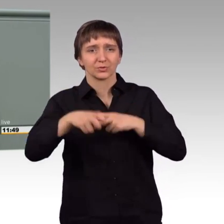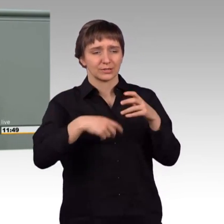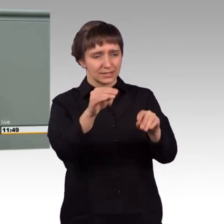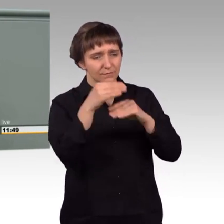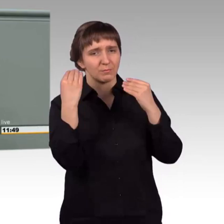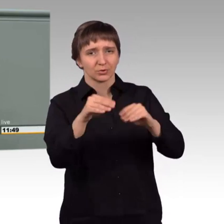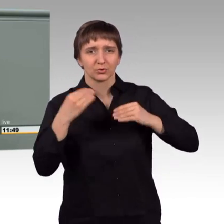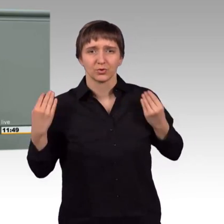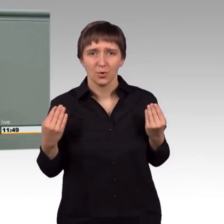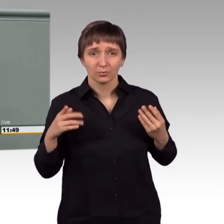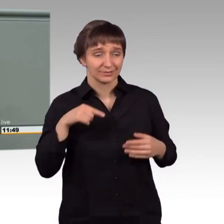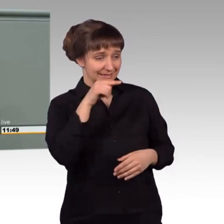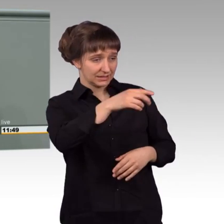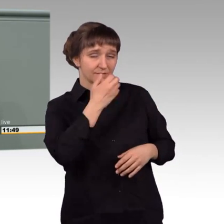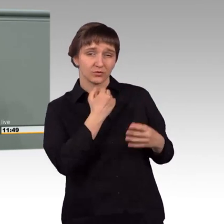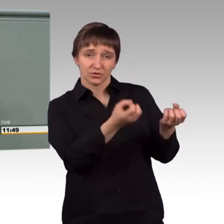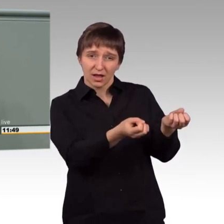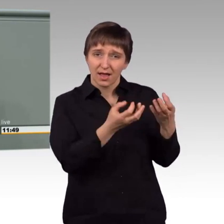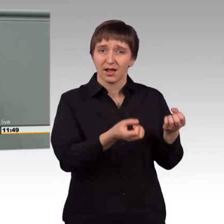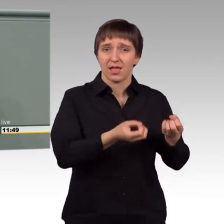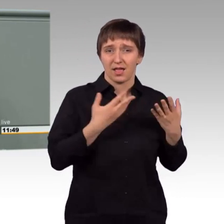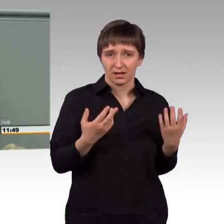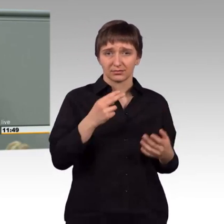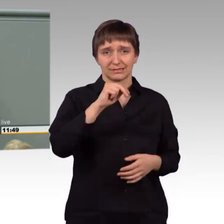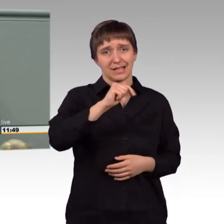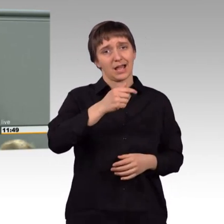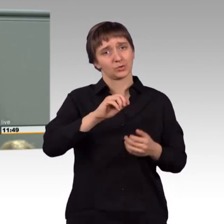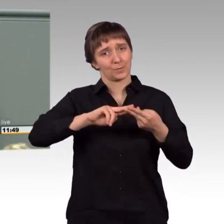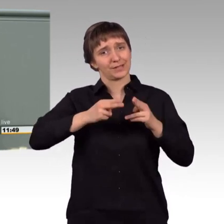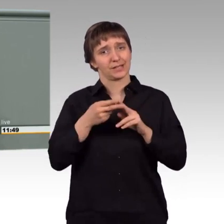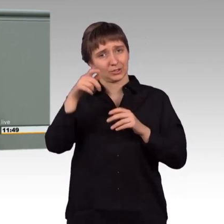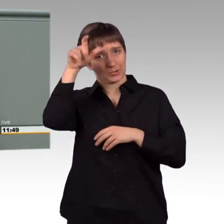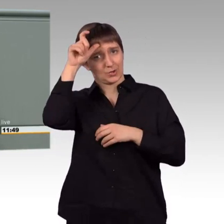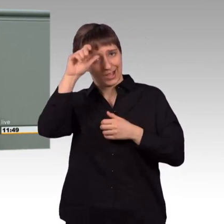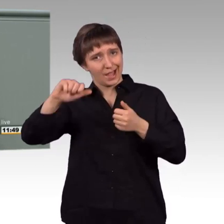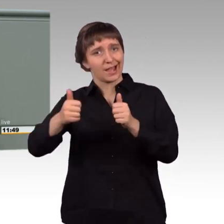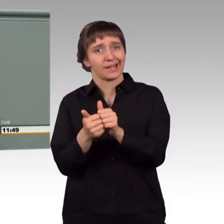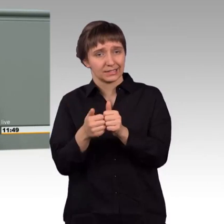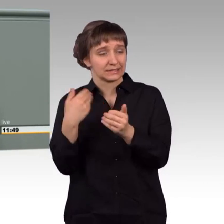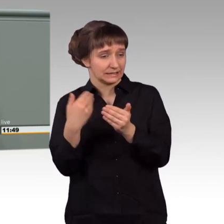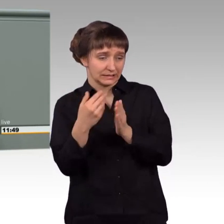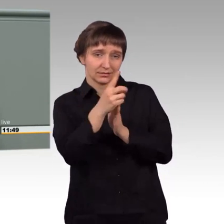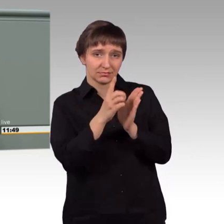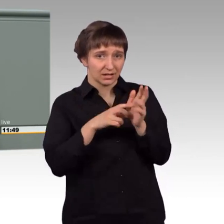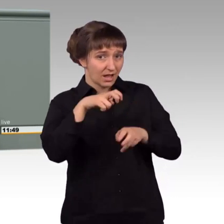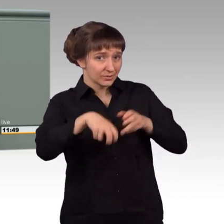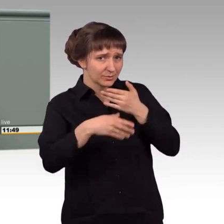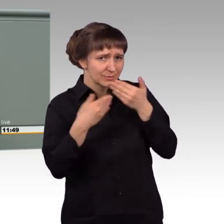wirklich glaubhaft machen, dass das NATO-Mitglied Türkei diese Daten nicht nutzt. Mit Sicherheit können Sie es nicht